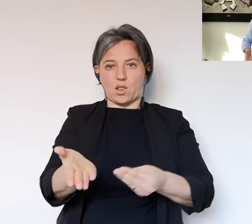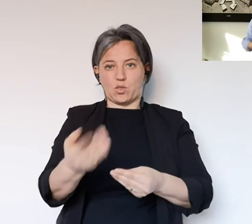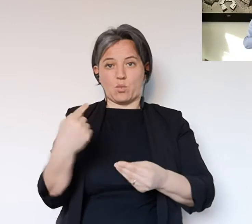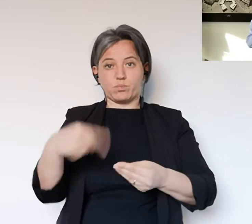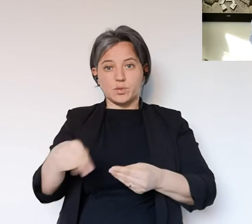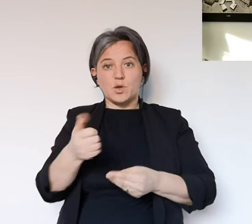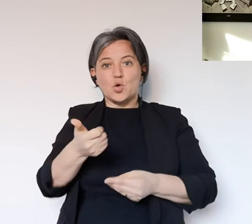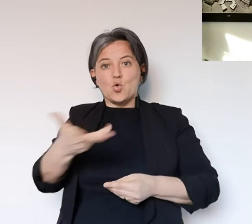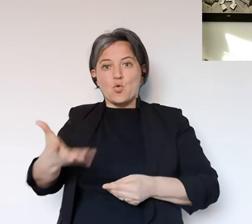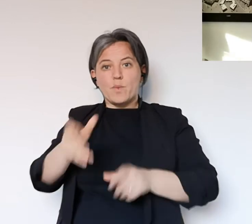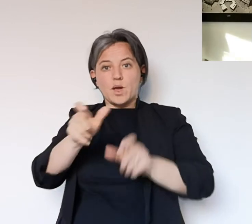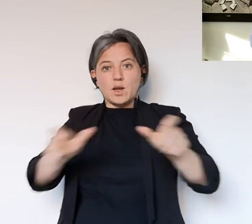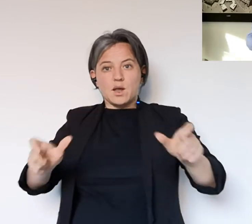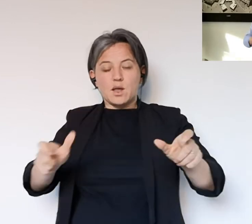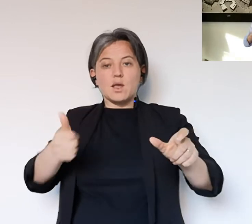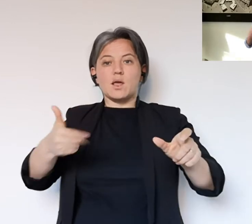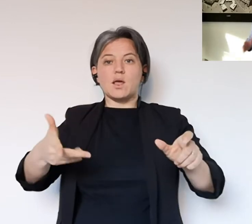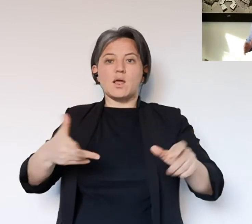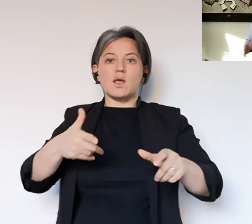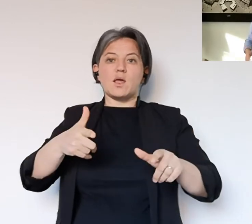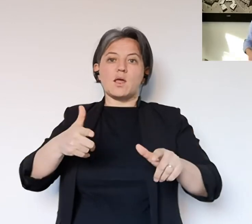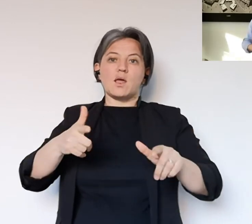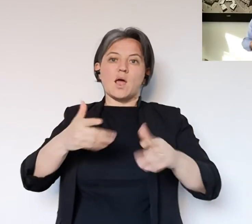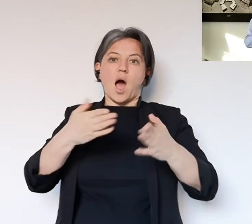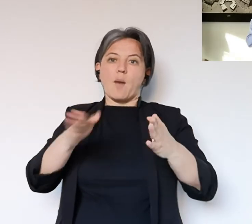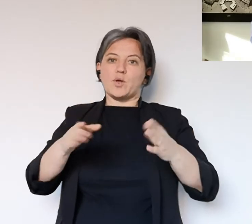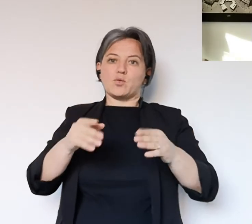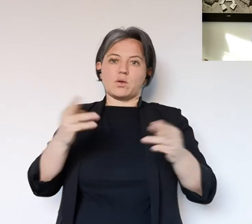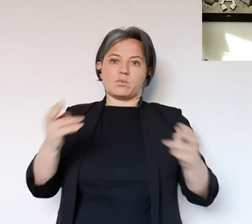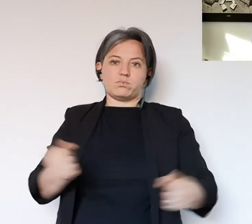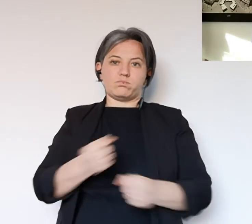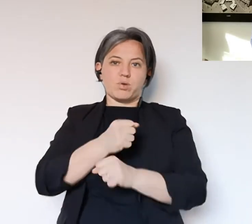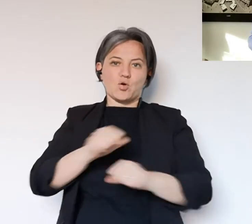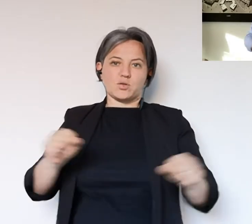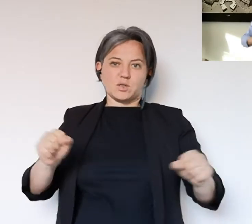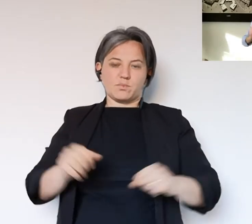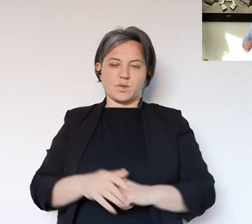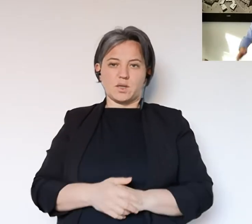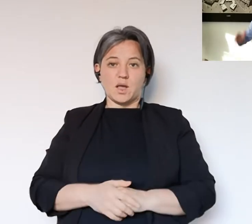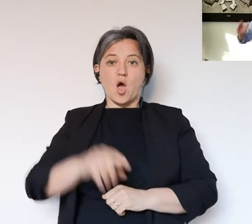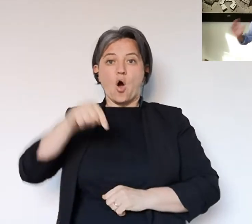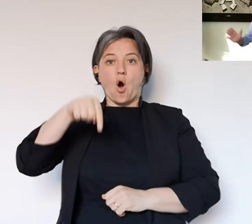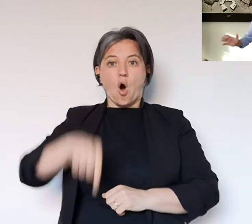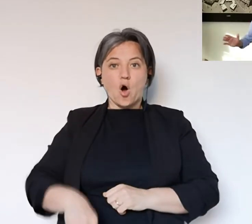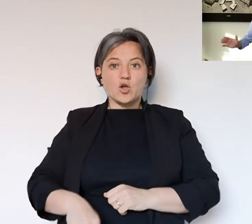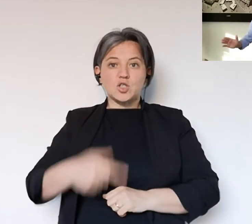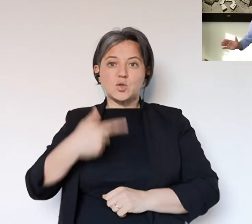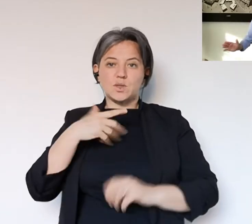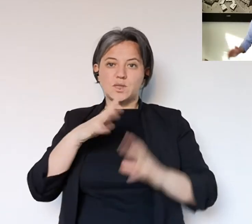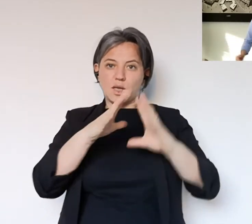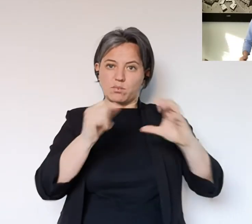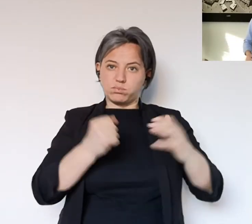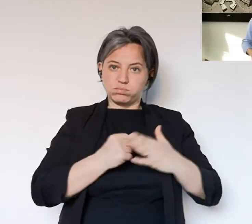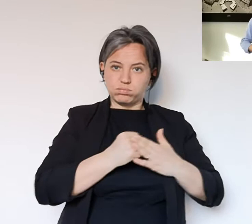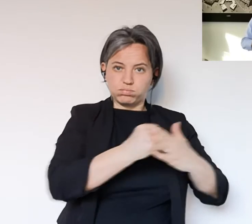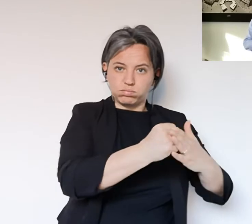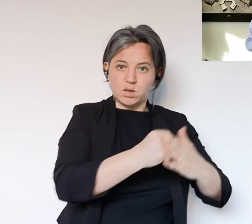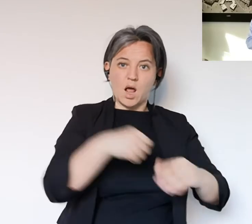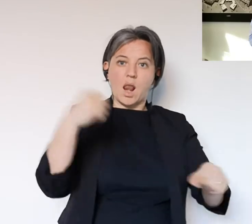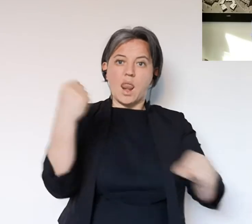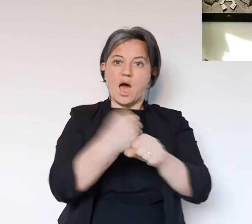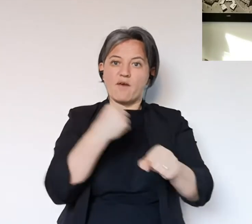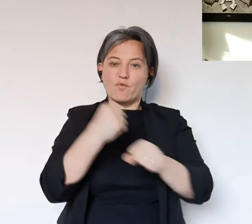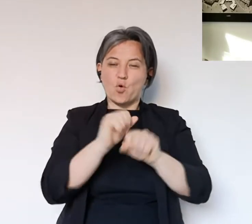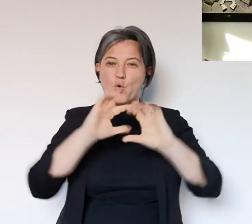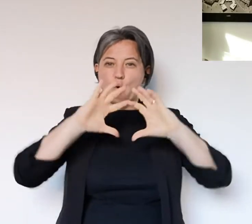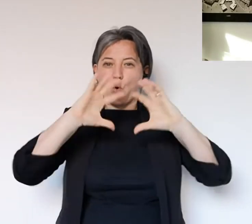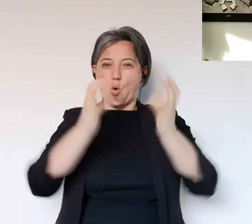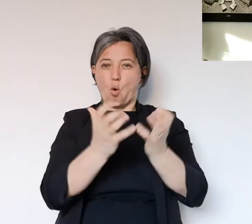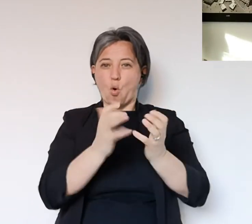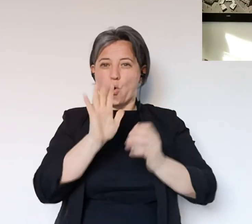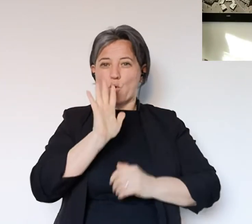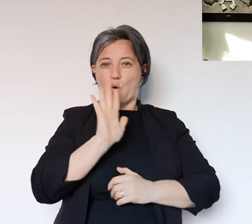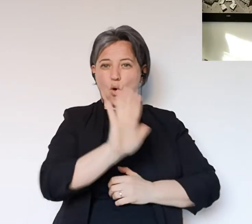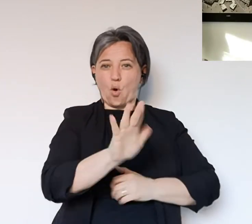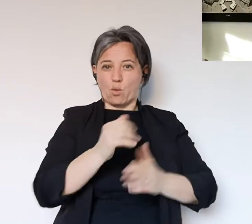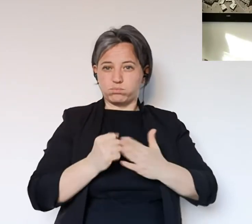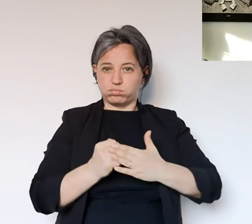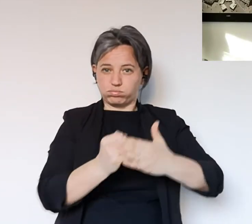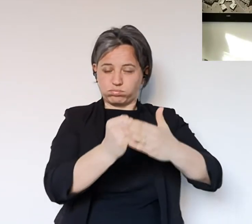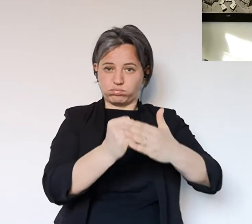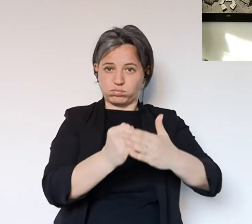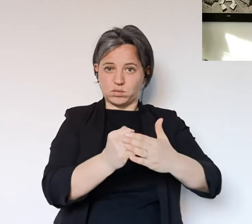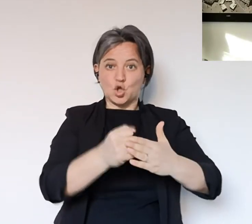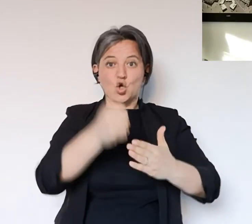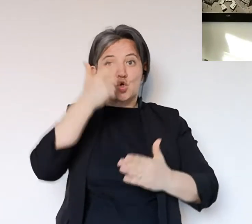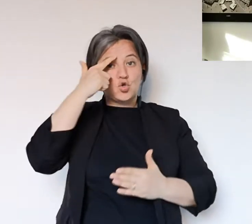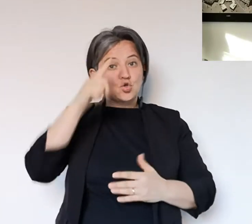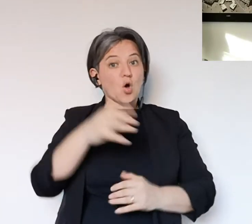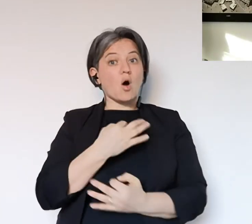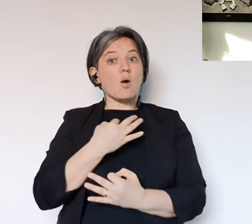questo e quindi è evidente che una parte del futuro impegno dovrà andare in quella direzione. Quindi oggi cerchiamo di dare una risposta